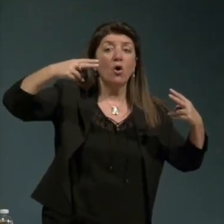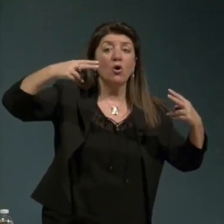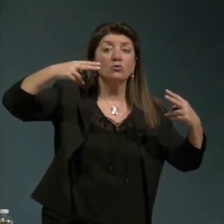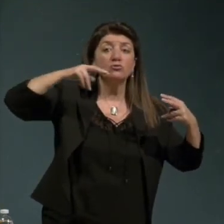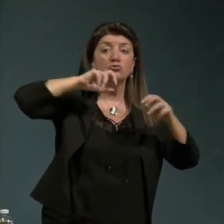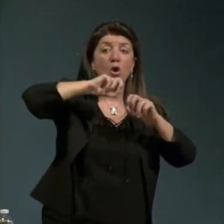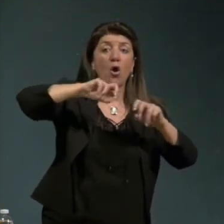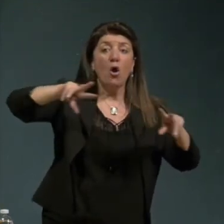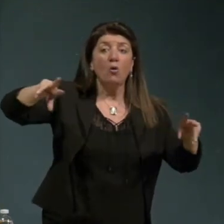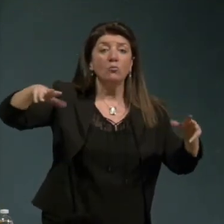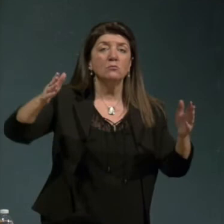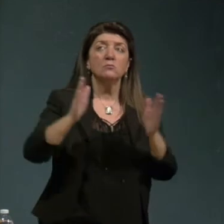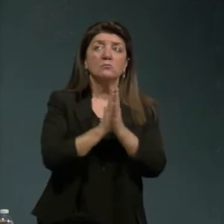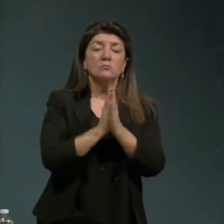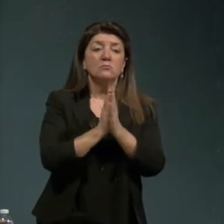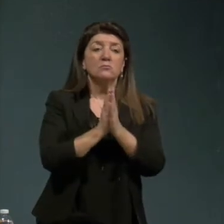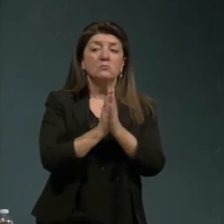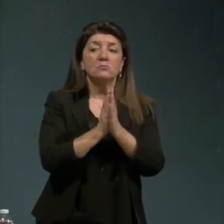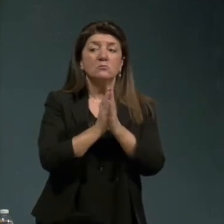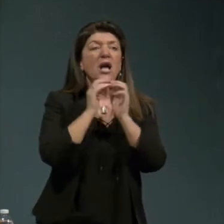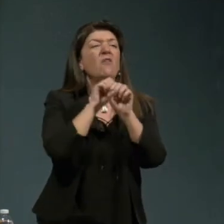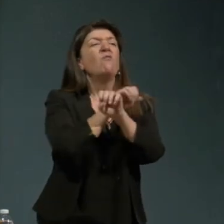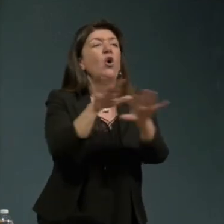ok ok